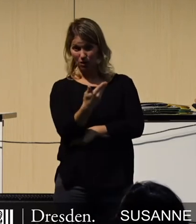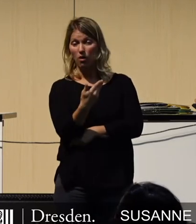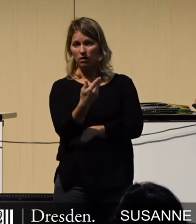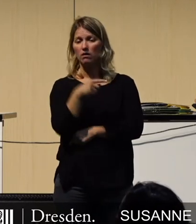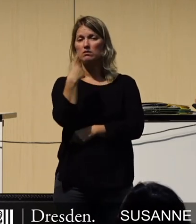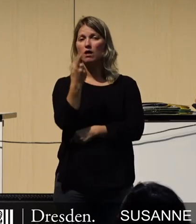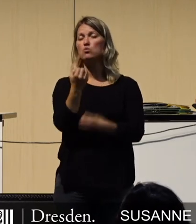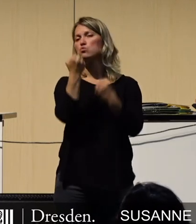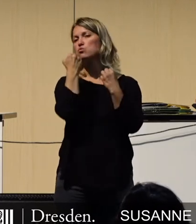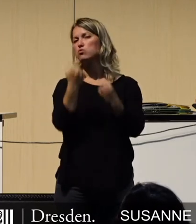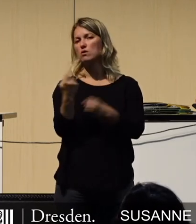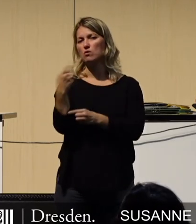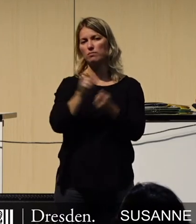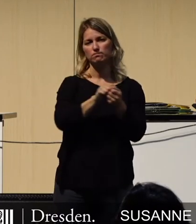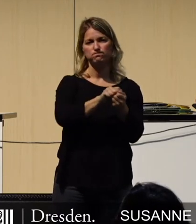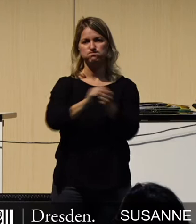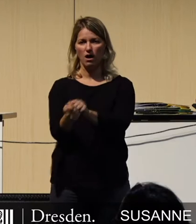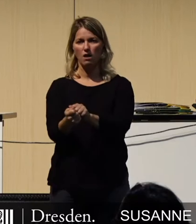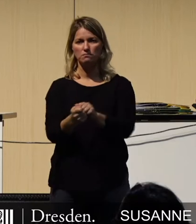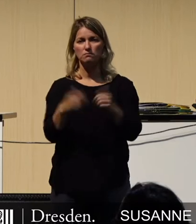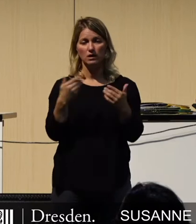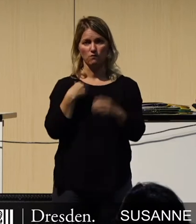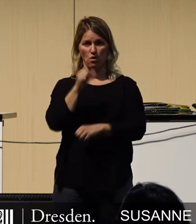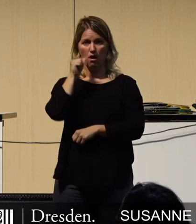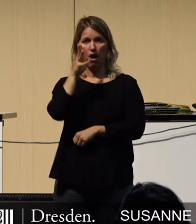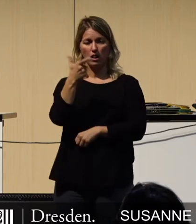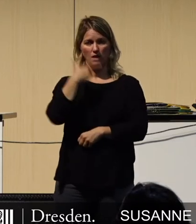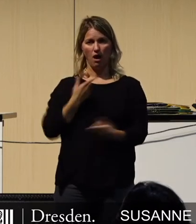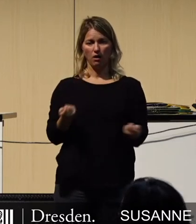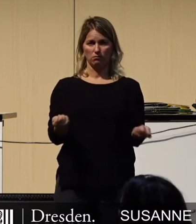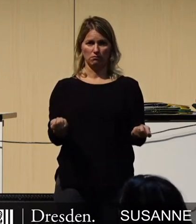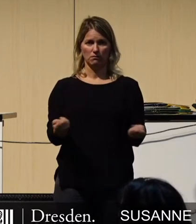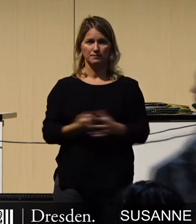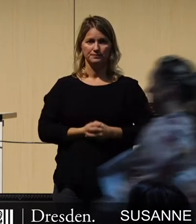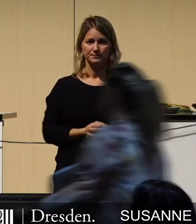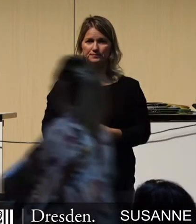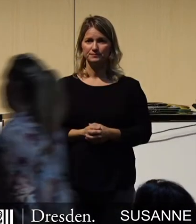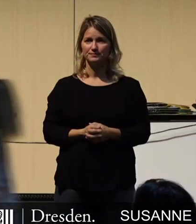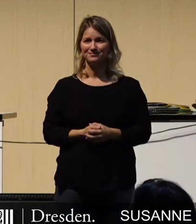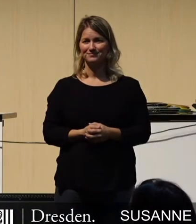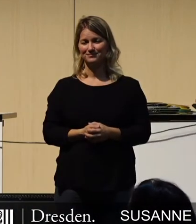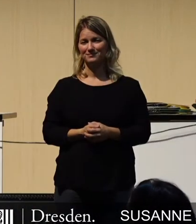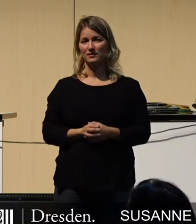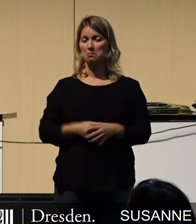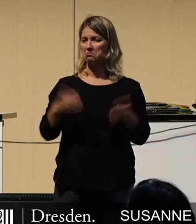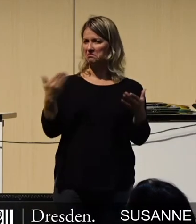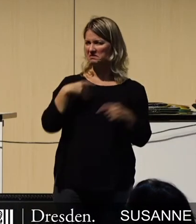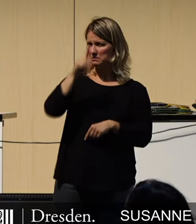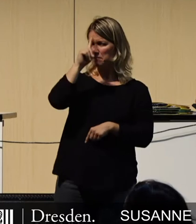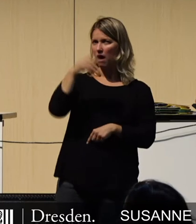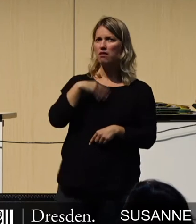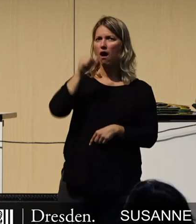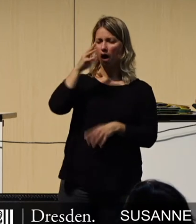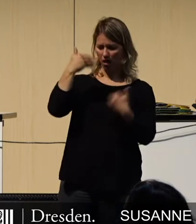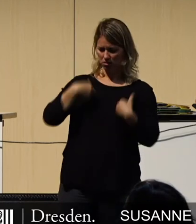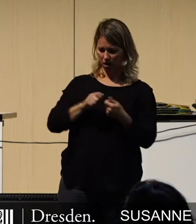und massive Veränderungen einhergehen, die den Alltag eines jeden Einzelnen betreffen. Was ist nun damit gemeint? Ich